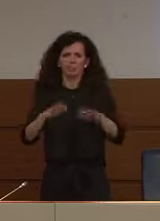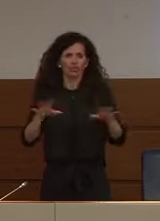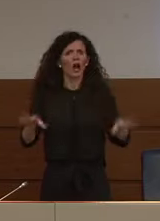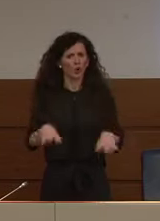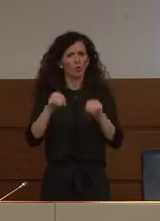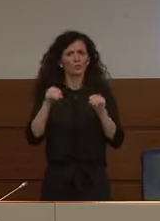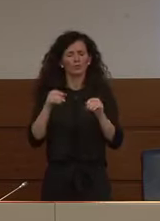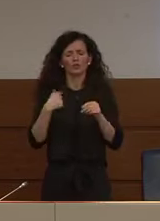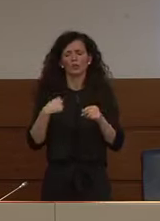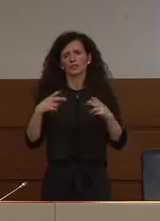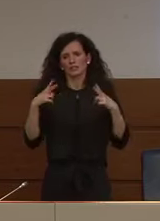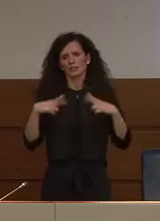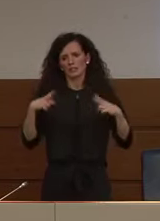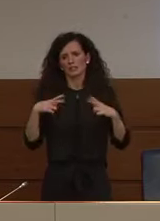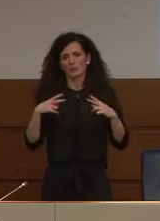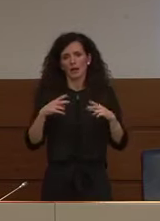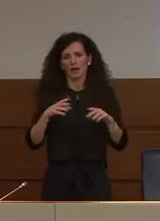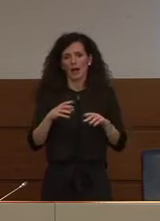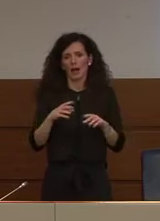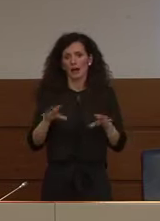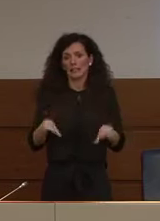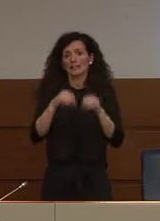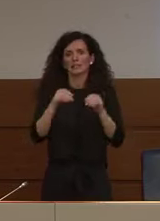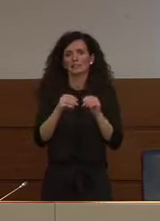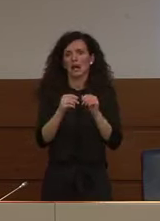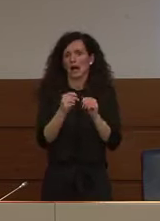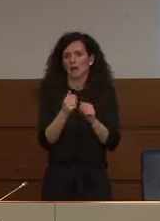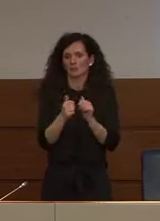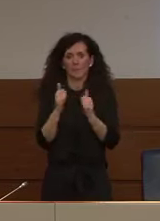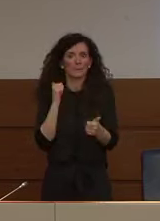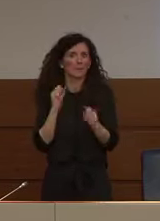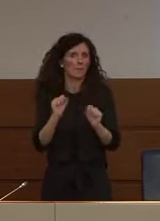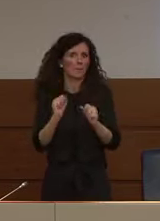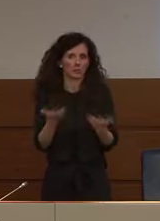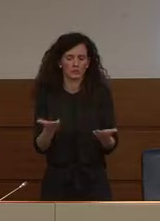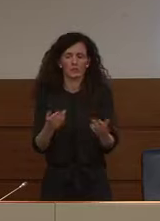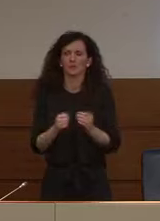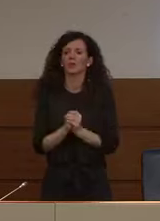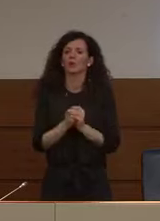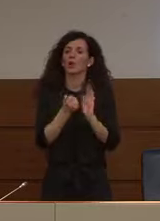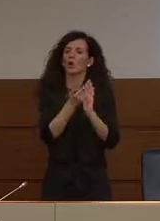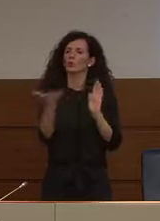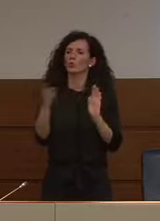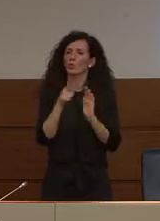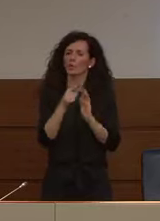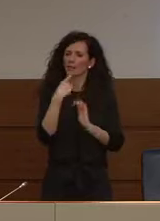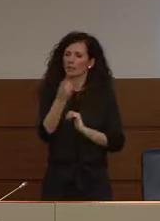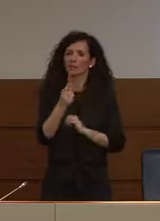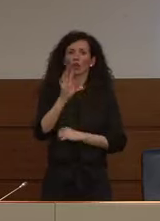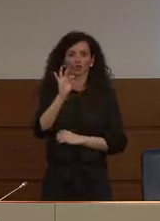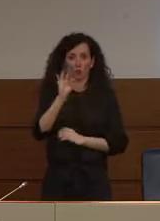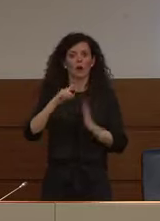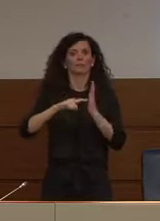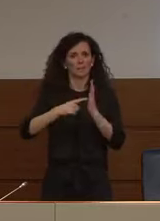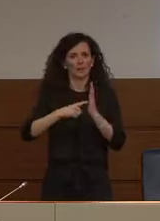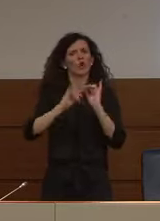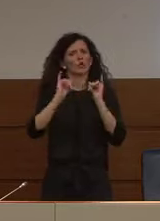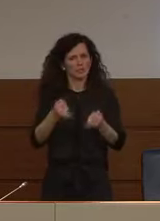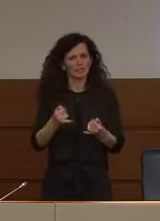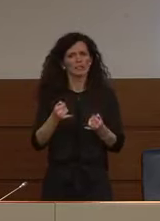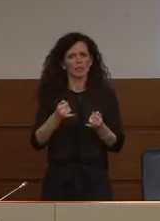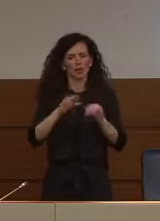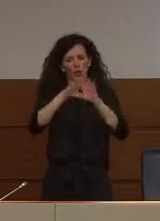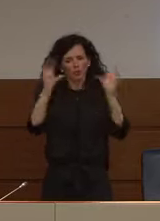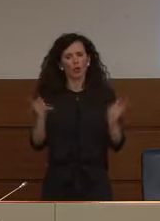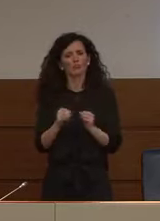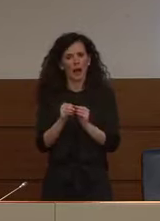che avvenga quanto prima per quanto riguarda i numeri lei li ha ricordati 50 milioni era il valore complessivo delle commesse che